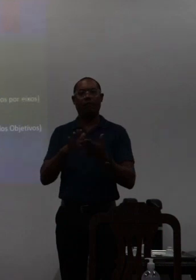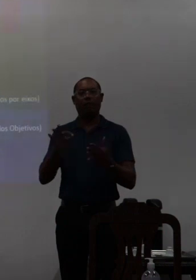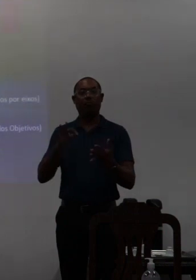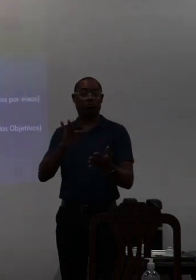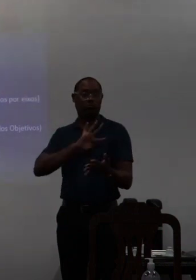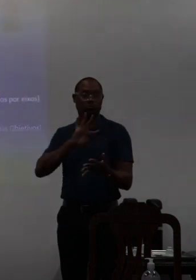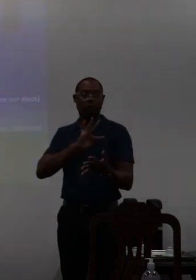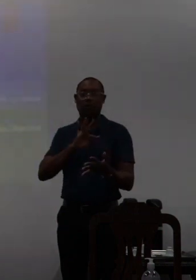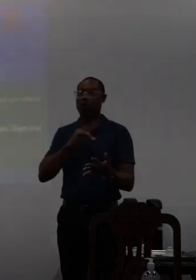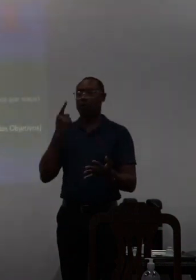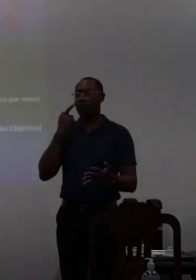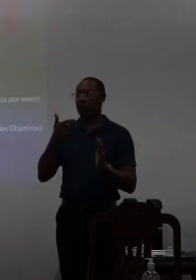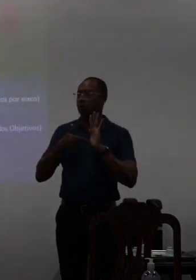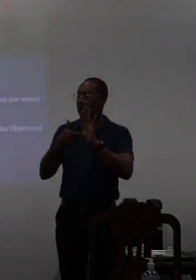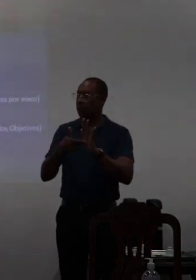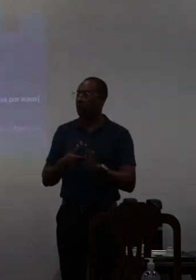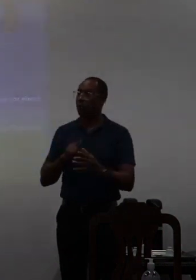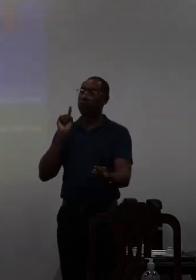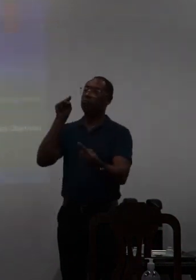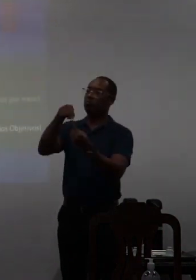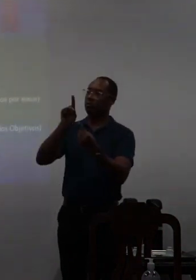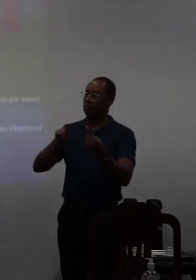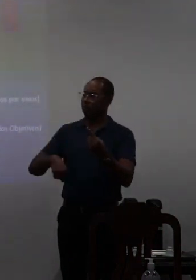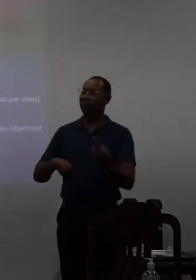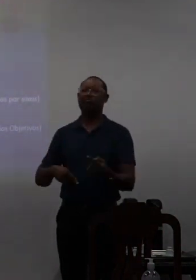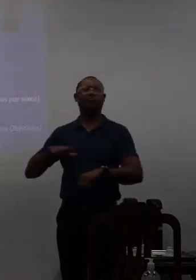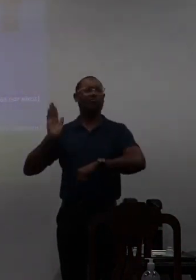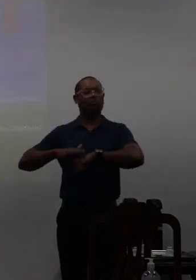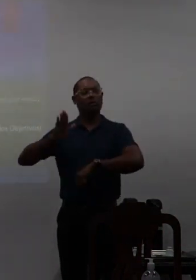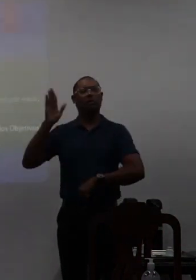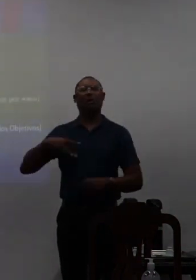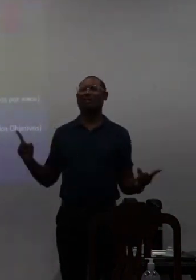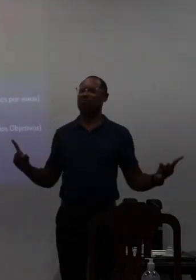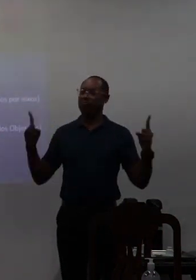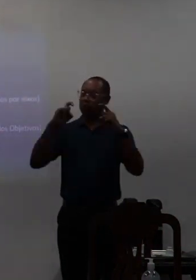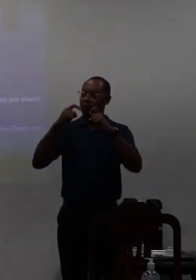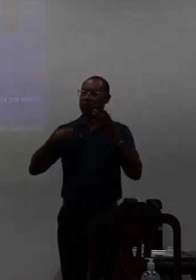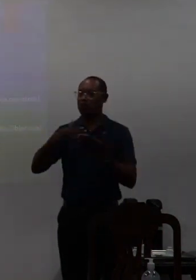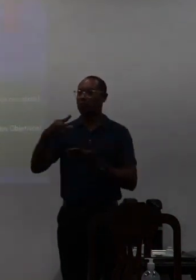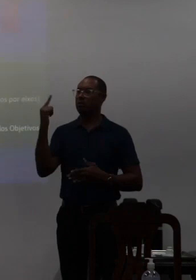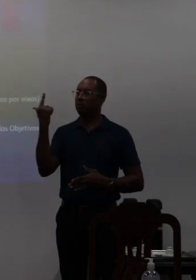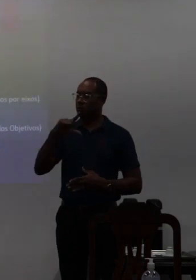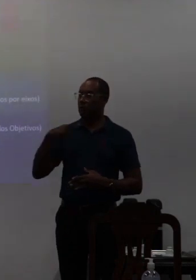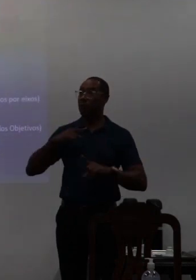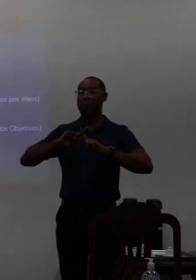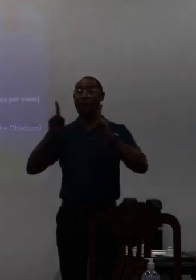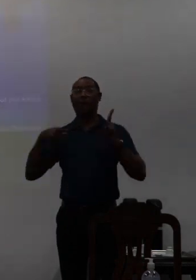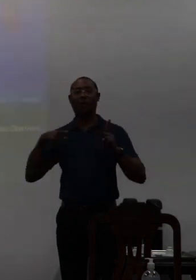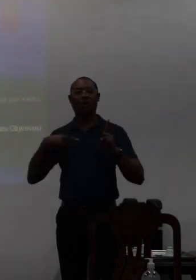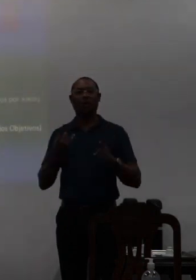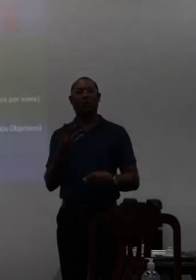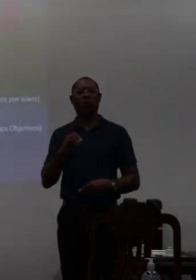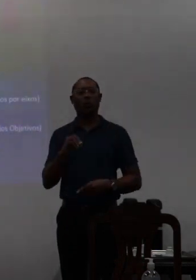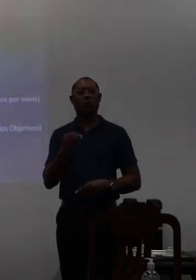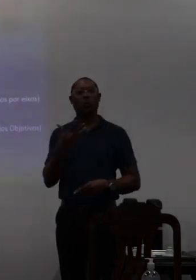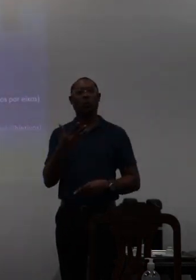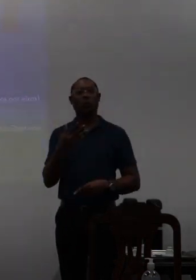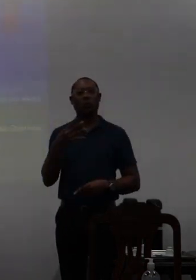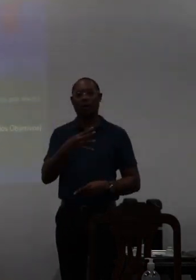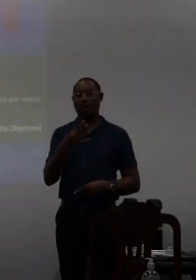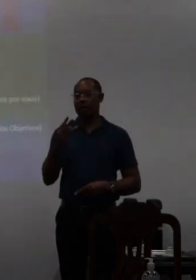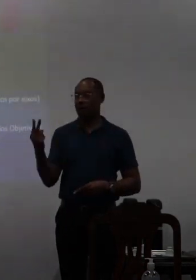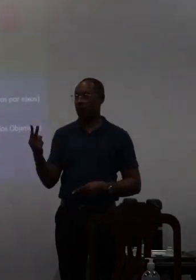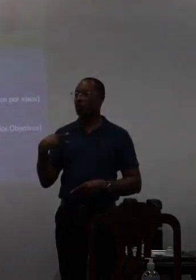com relação aos objetivos era bem mais complexo porque tinha 42 objetivos